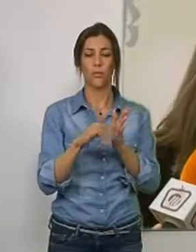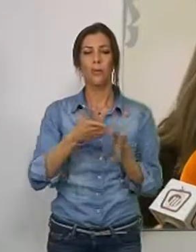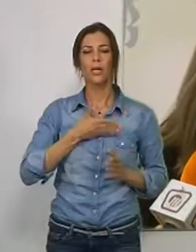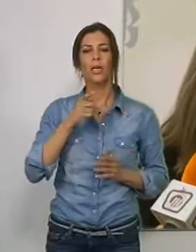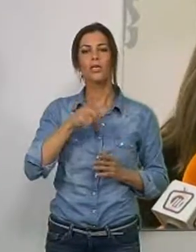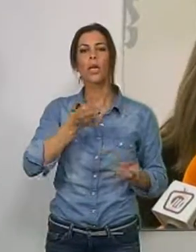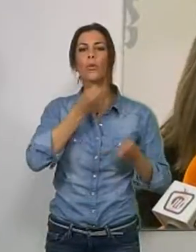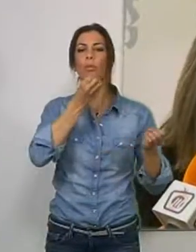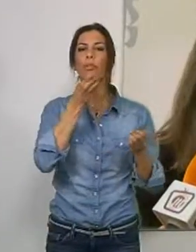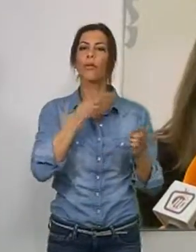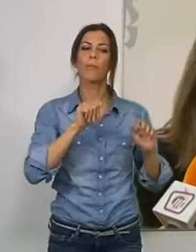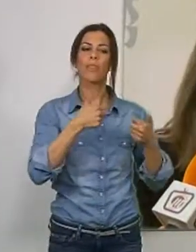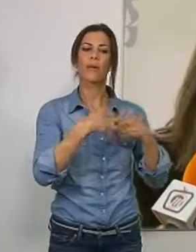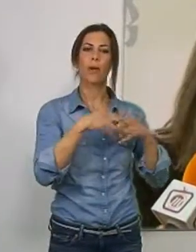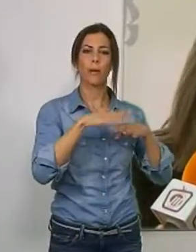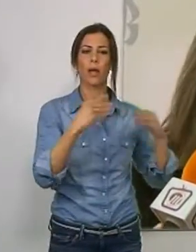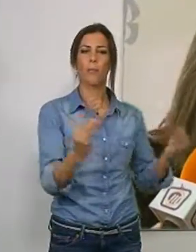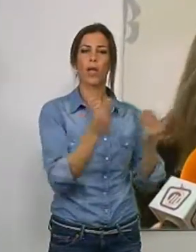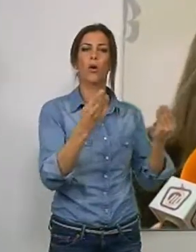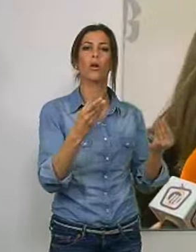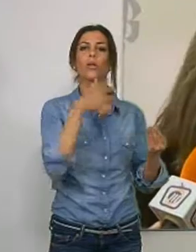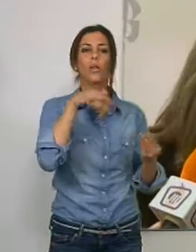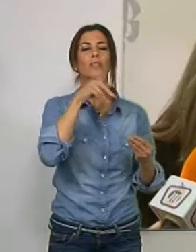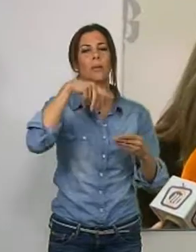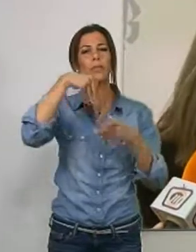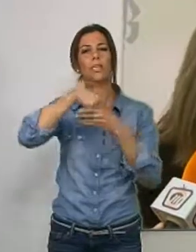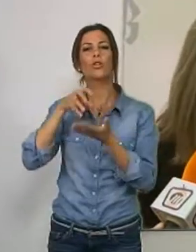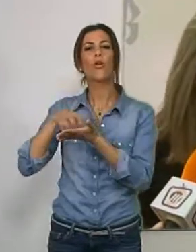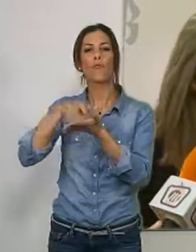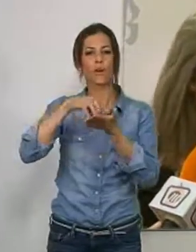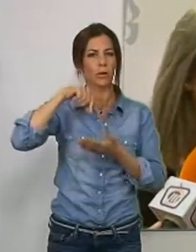alcaldesa anunció la puesta en marcha de un plan de mejoras en los barrios de Motril.